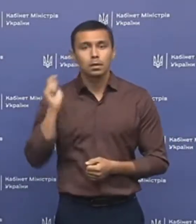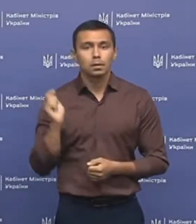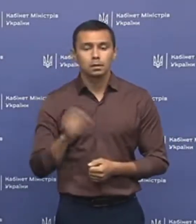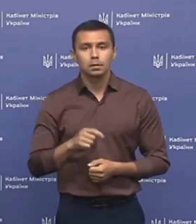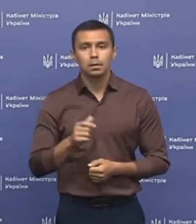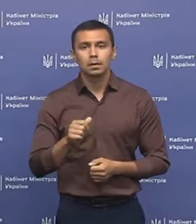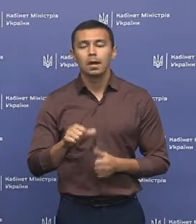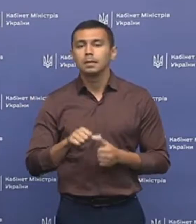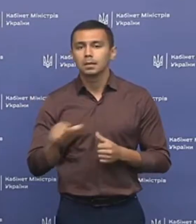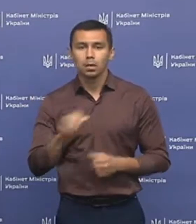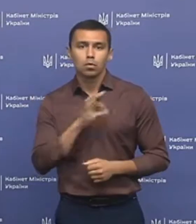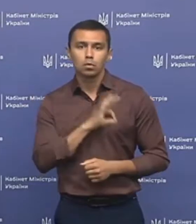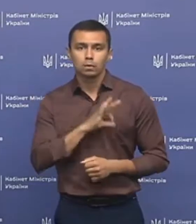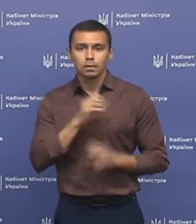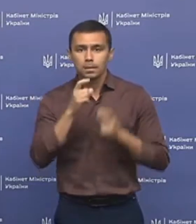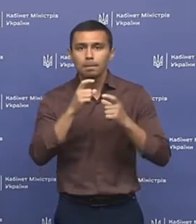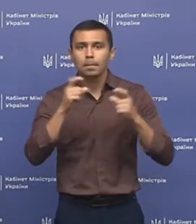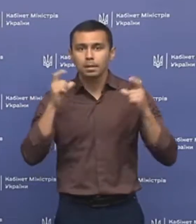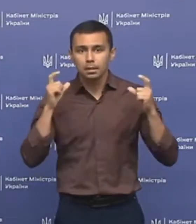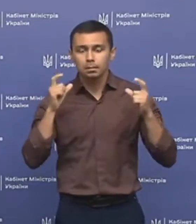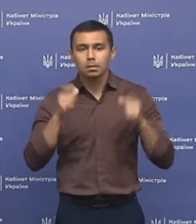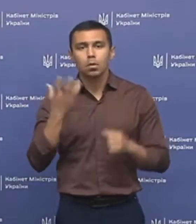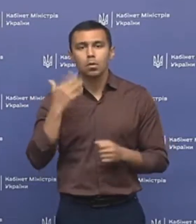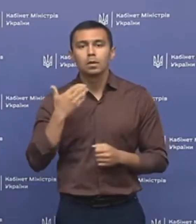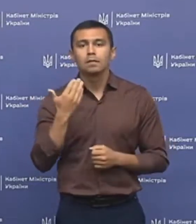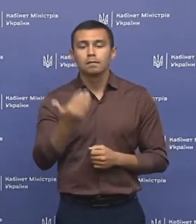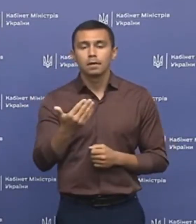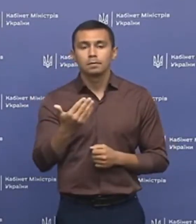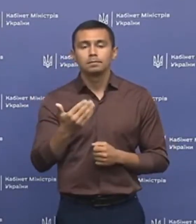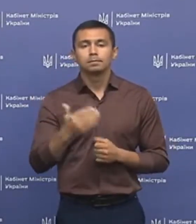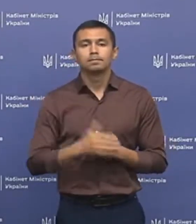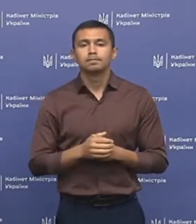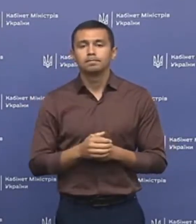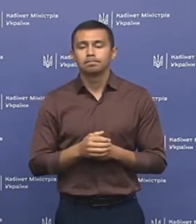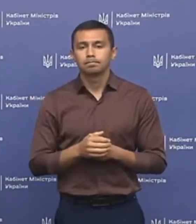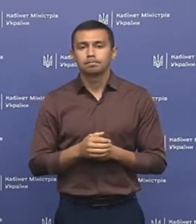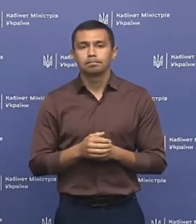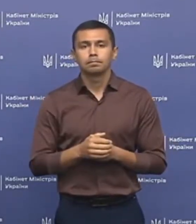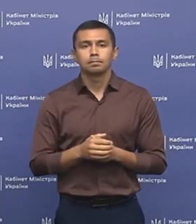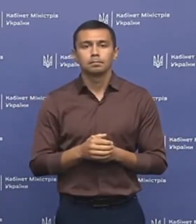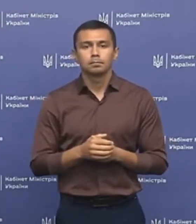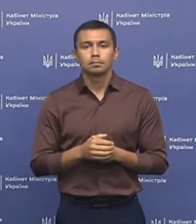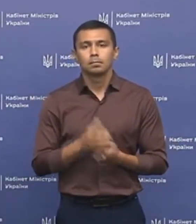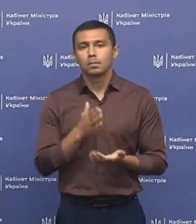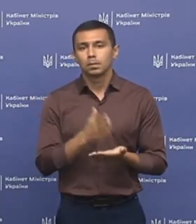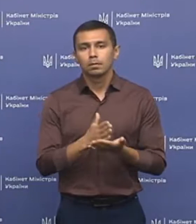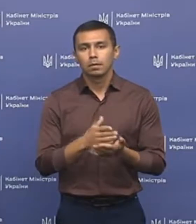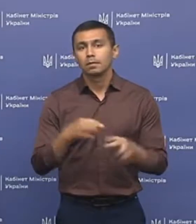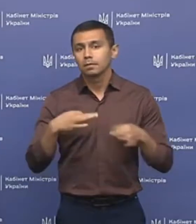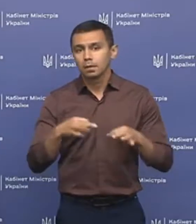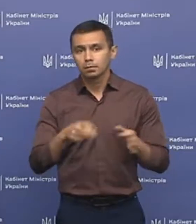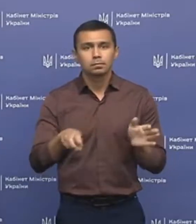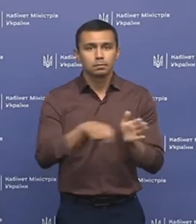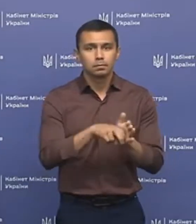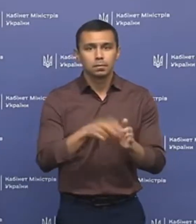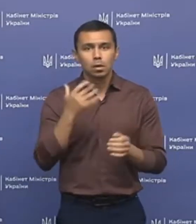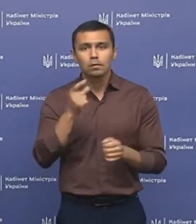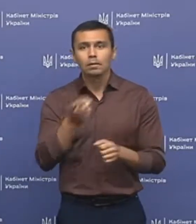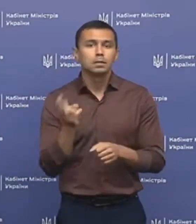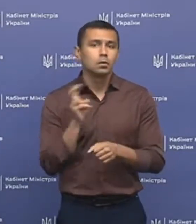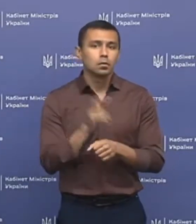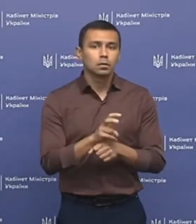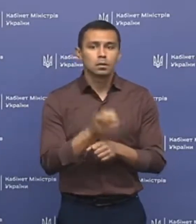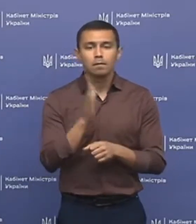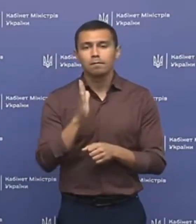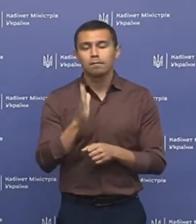А саме користуватися масками, коли ви перебуваєте в транспорті, коли ви заходите